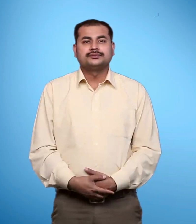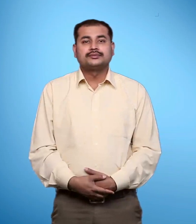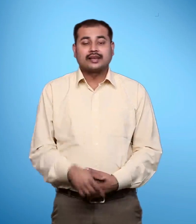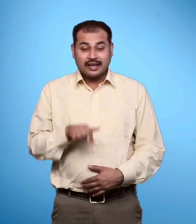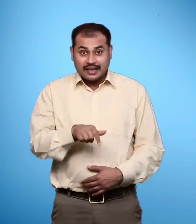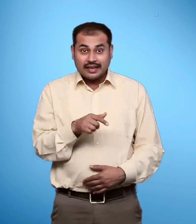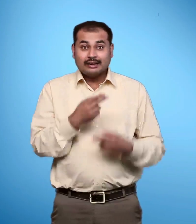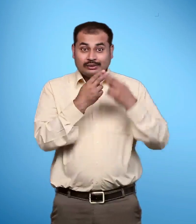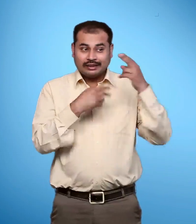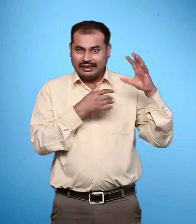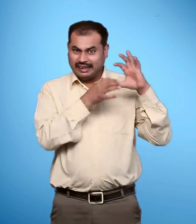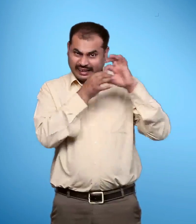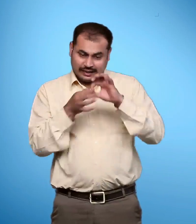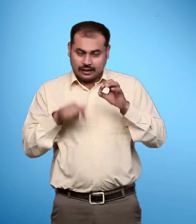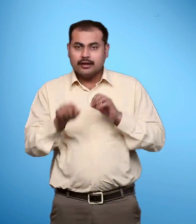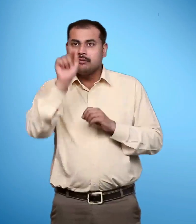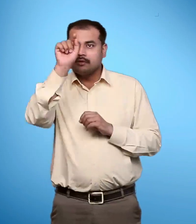यह बहुत सी बातों पर निर्भर करता है